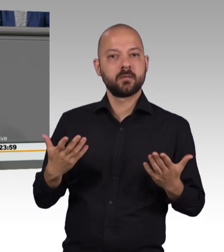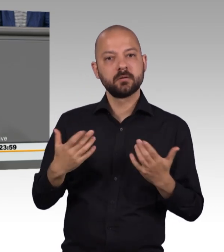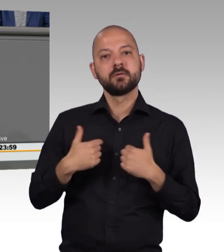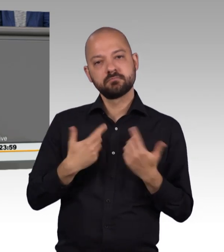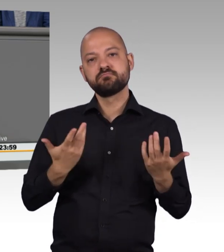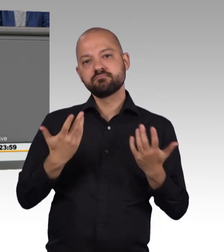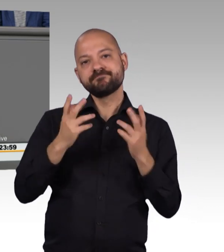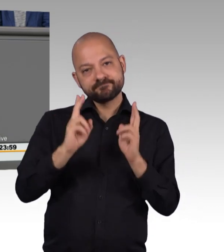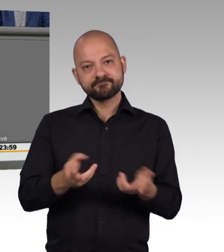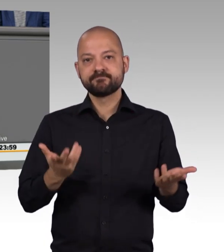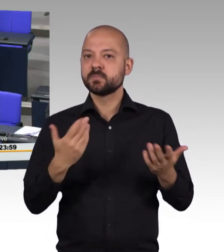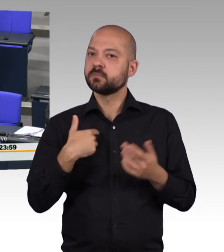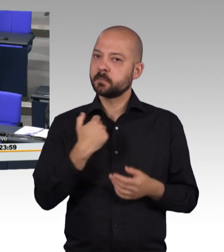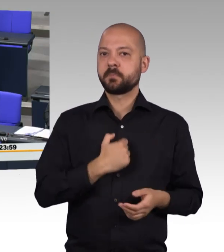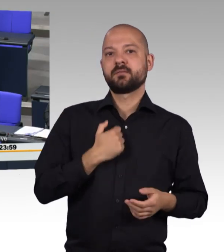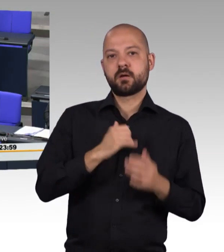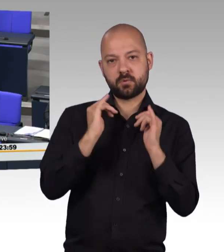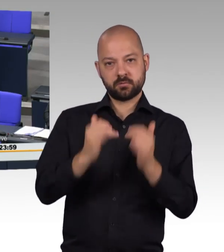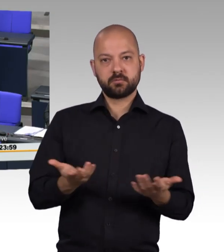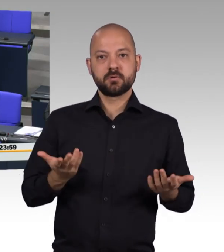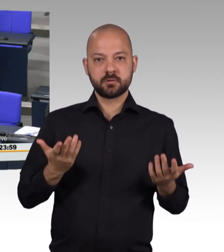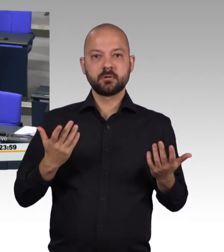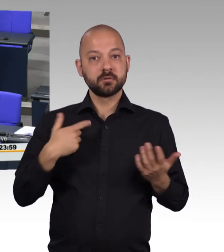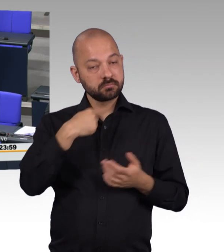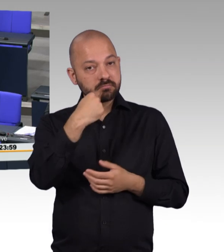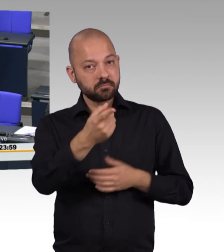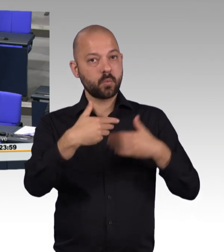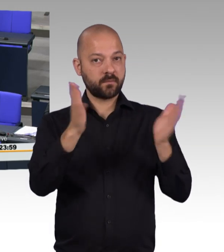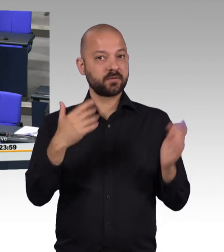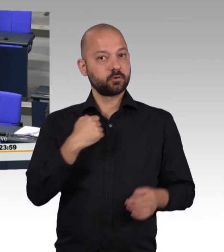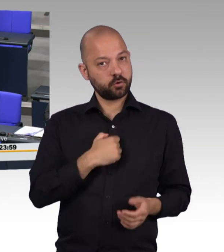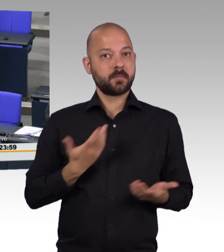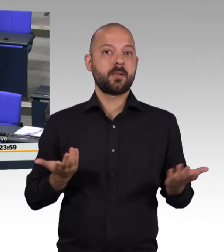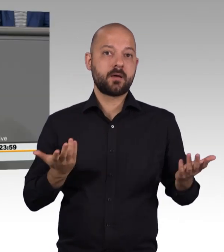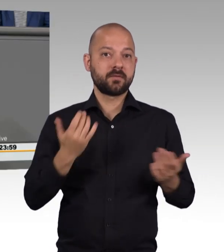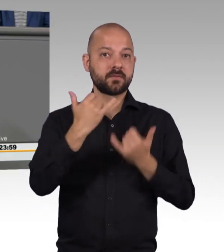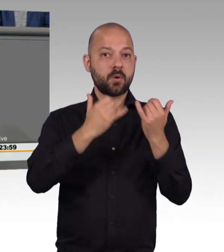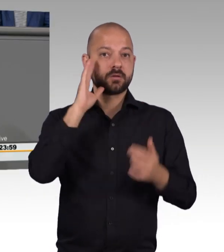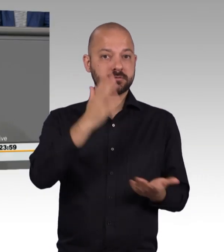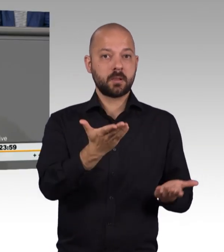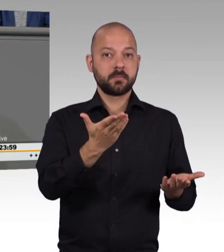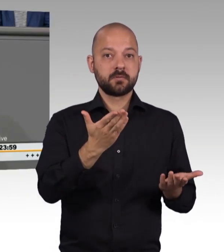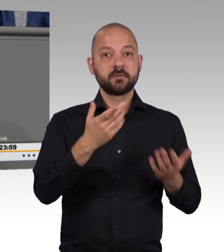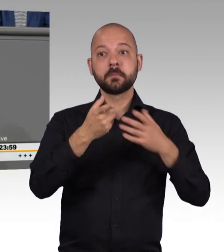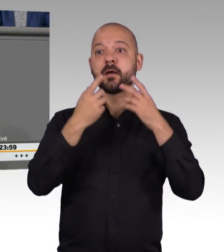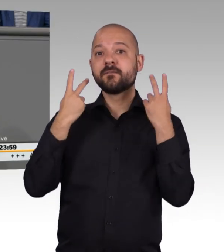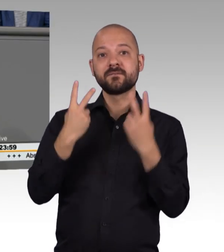Hasselmann, ich sage Ihnen ganz offen, es tut mir leid. Aber das ist nicht entscheidend. Entscheidend ist, dass wir das inklusive